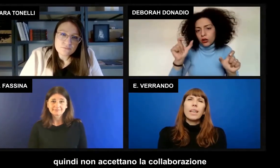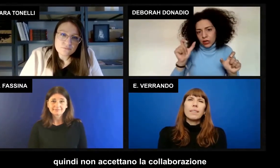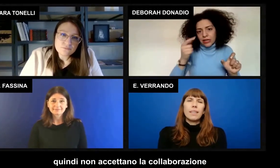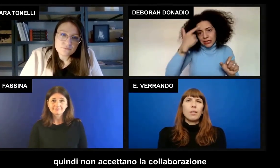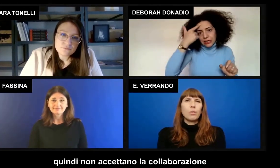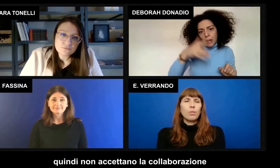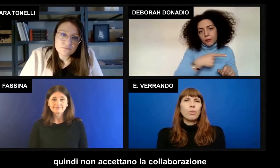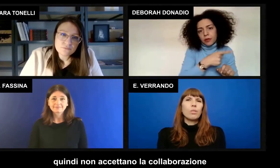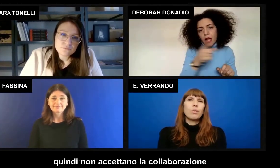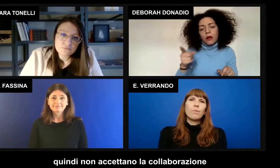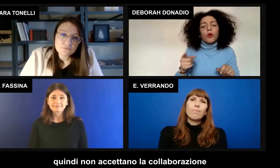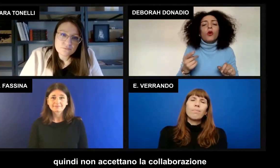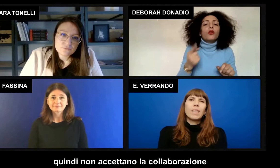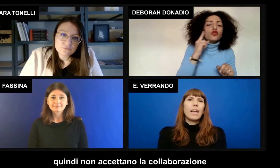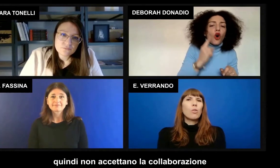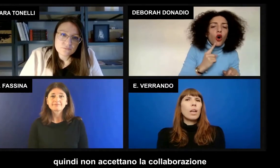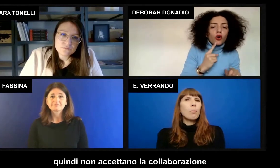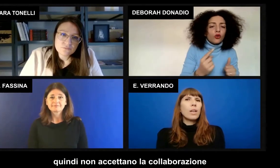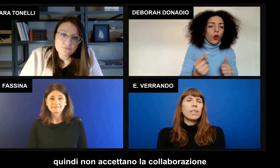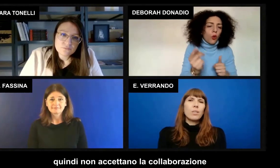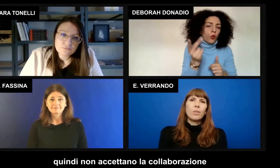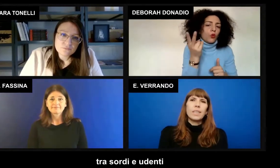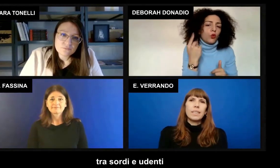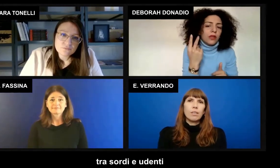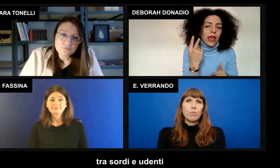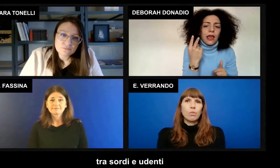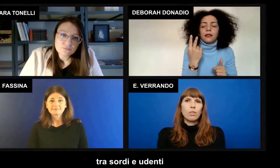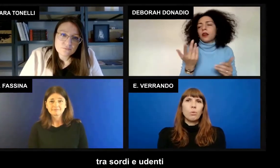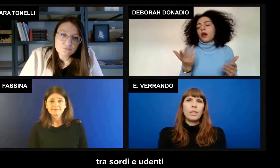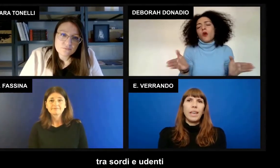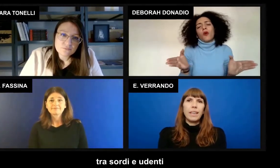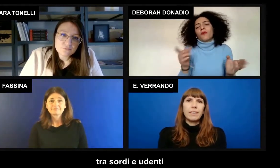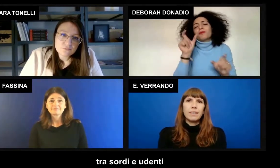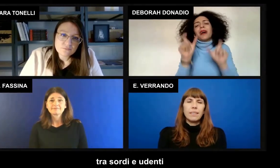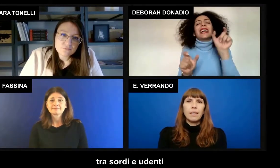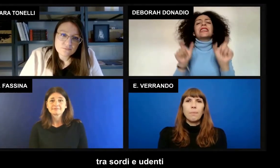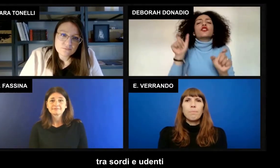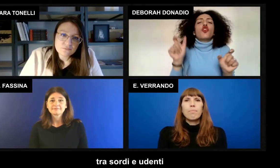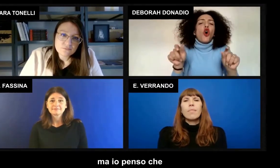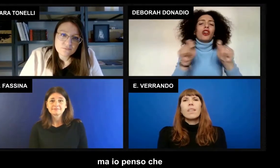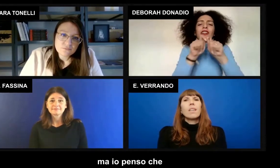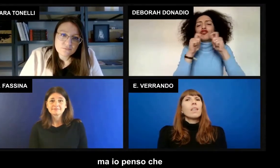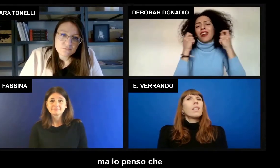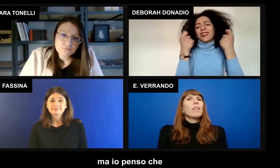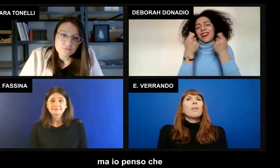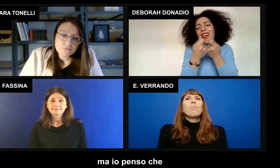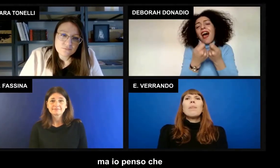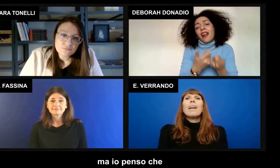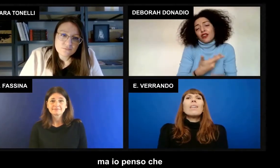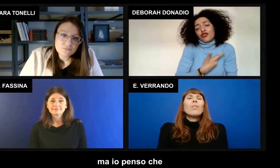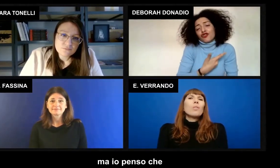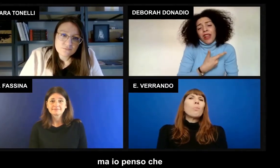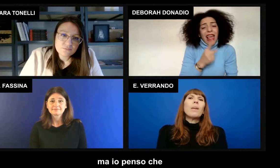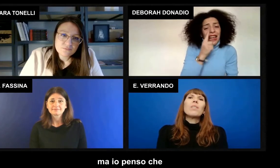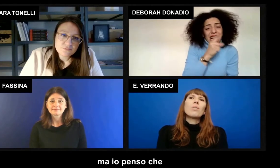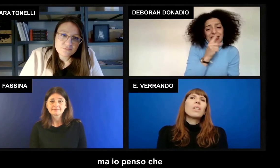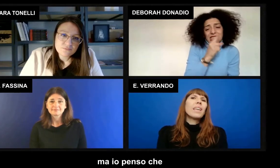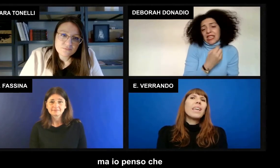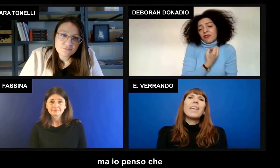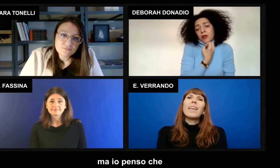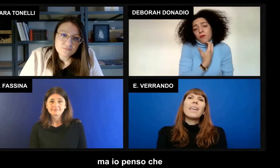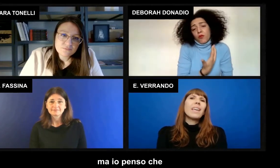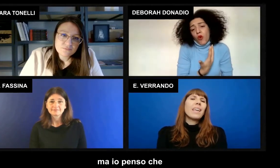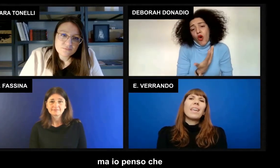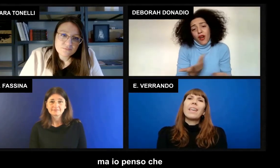accettano la collaborazione tra sordi udenti. Ma io penso